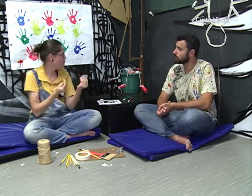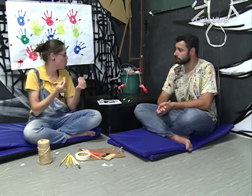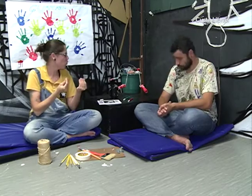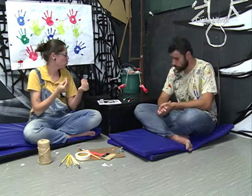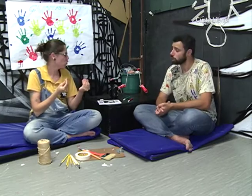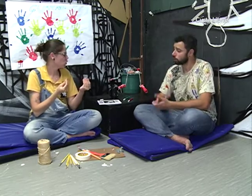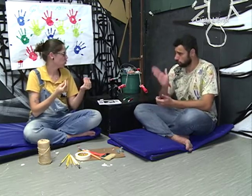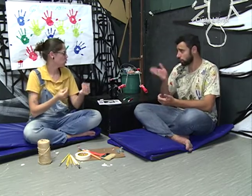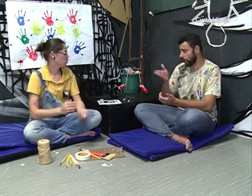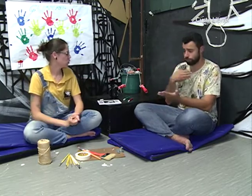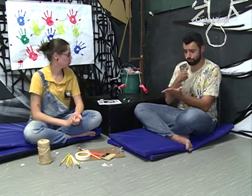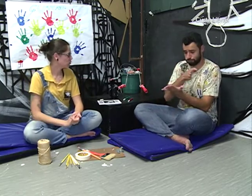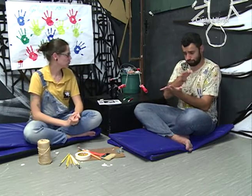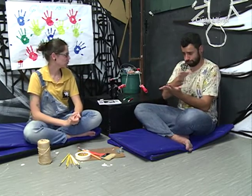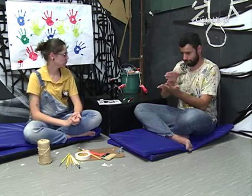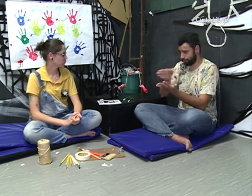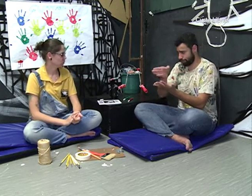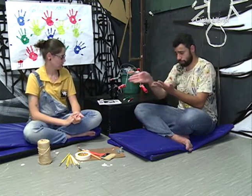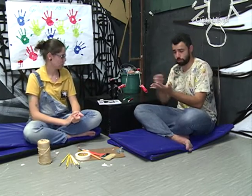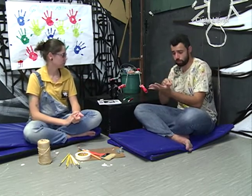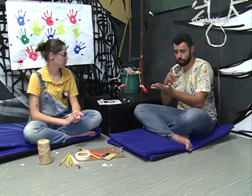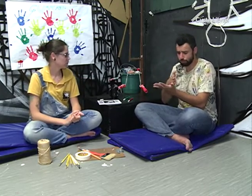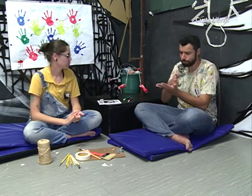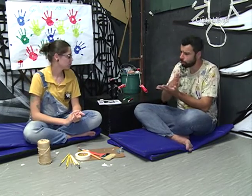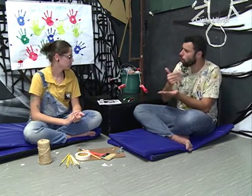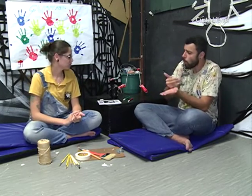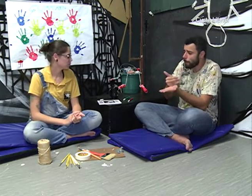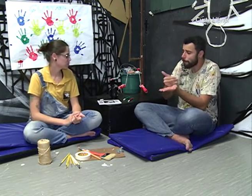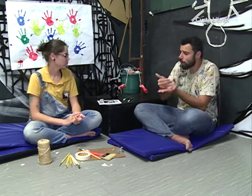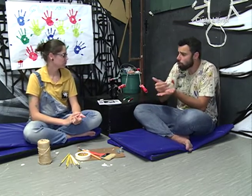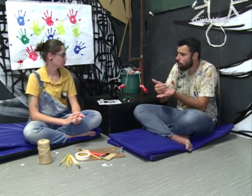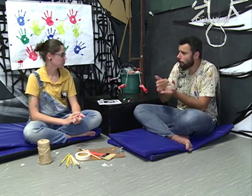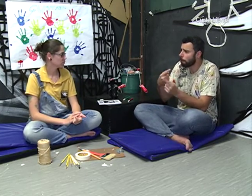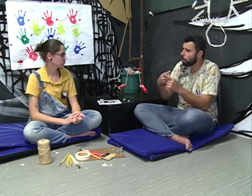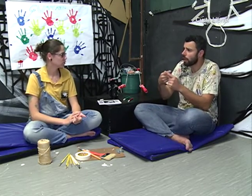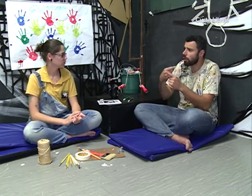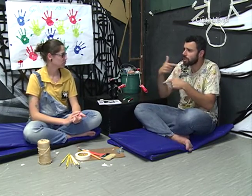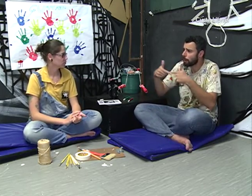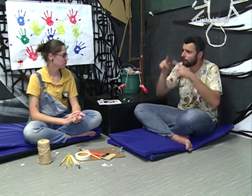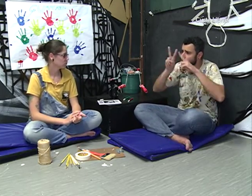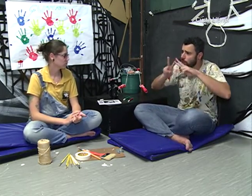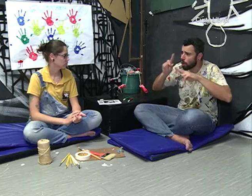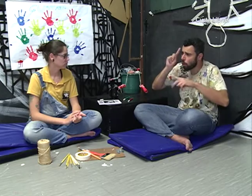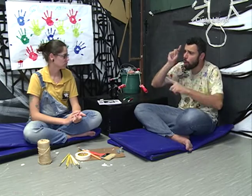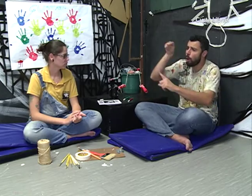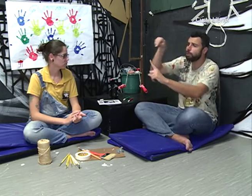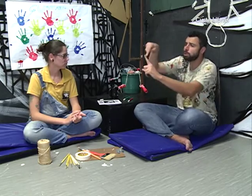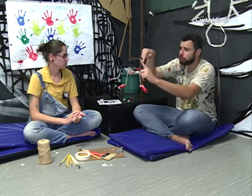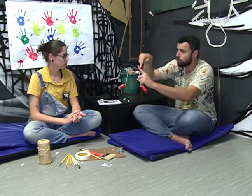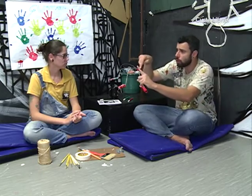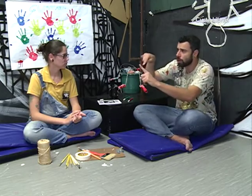Já trabalhei com algumas especificidades do teatro, com um objetivo bem visual. Por exemplo,